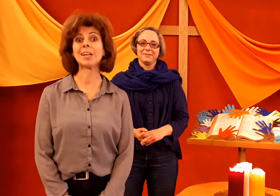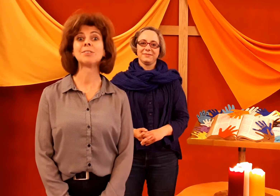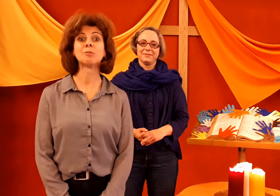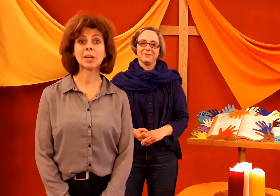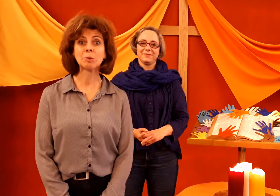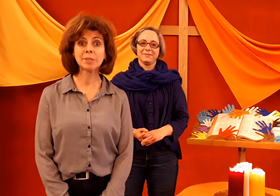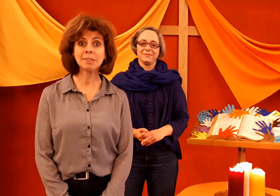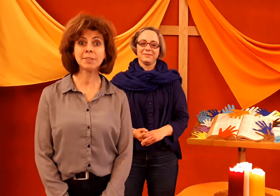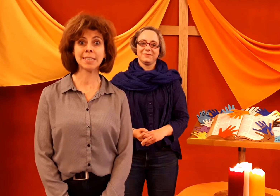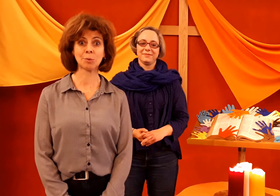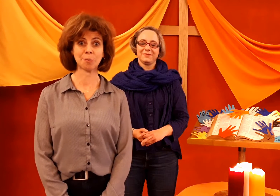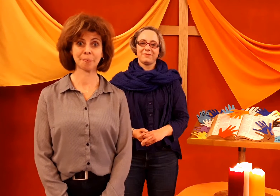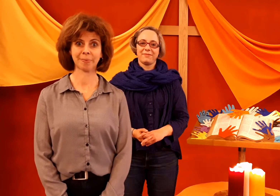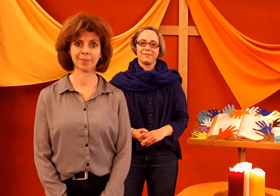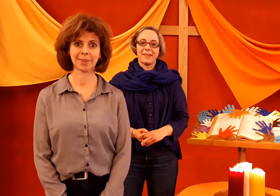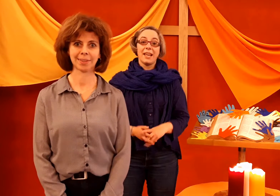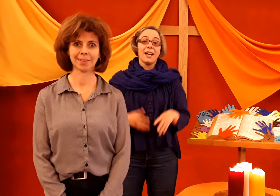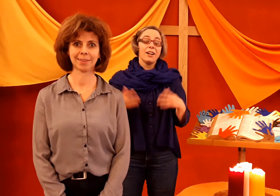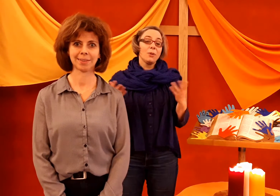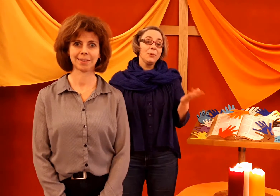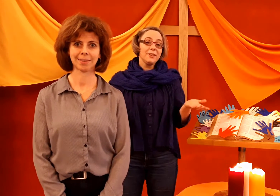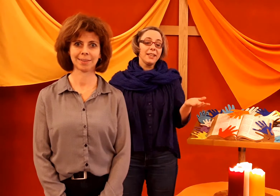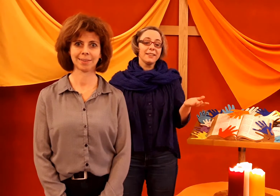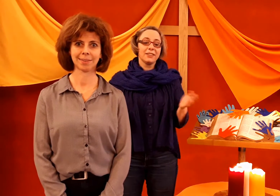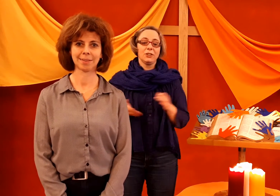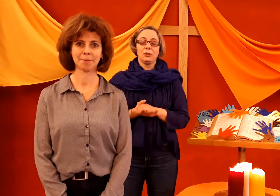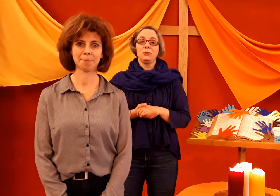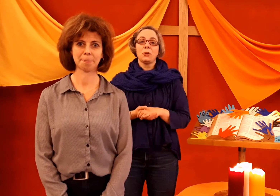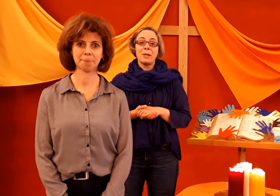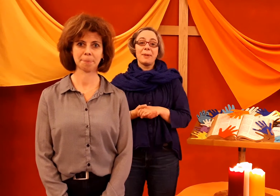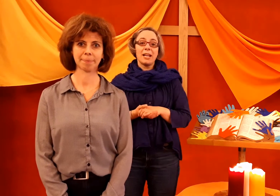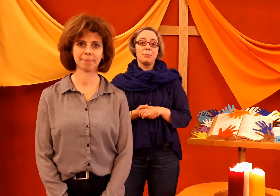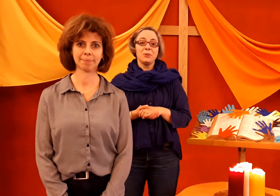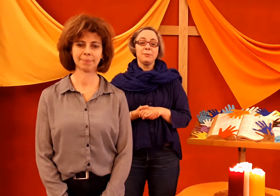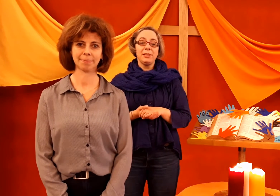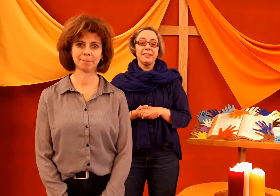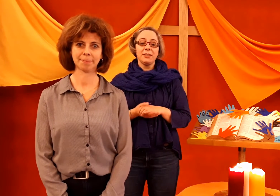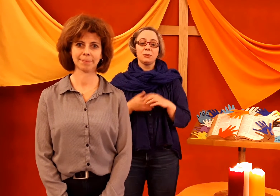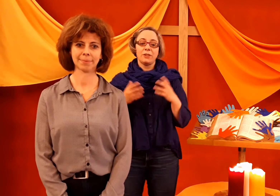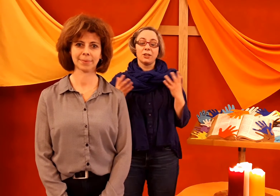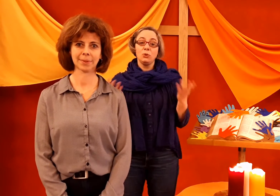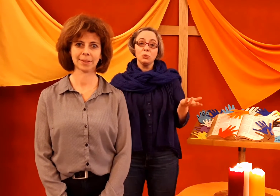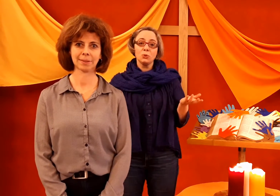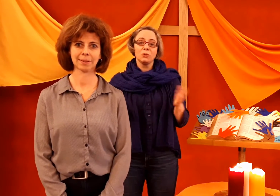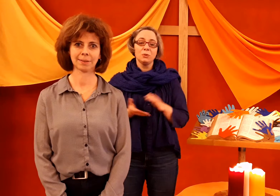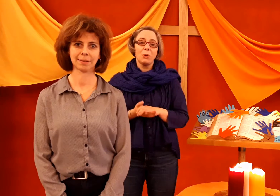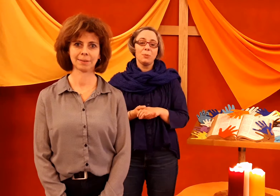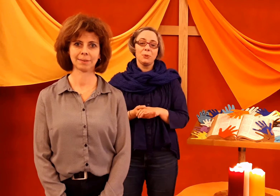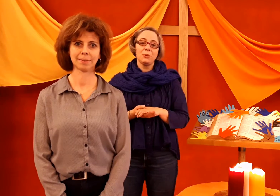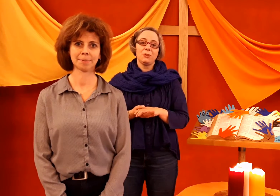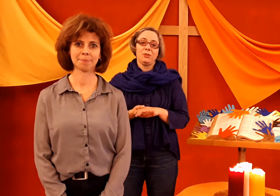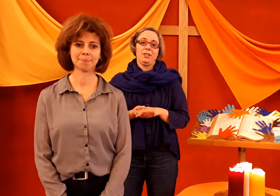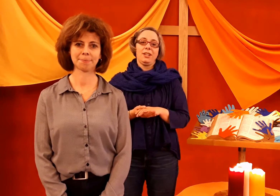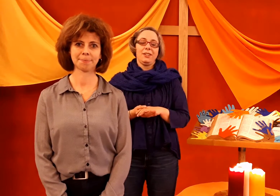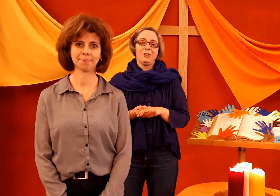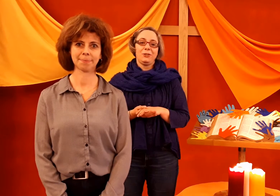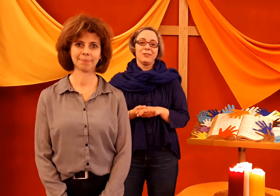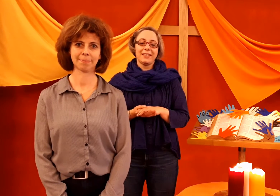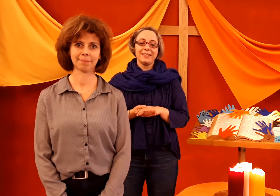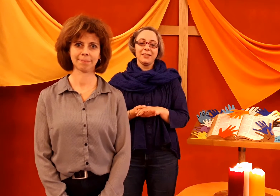cela de faire une petite vidéo. Alors peut-être que vous n'aurez pas la possibilité de faire tout ce qu'on vous propose dans cette